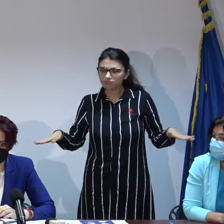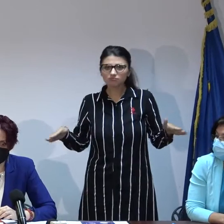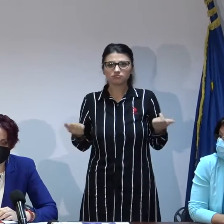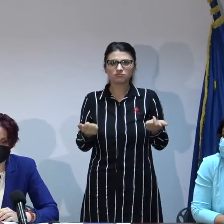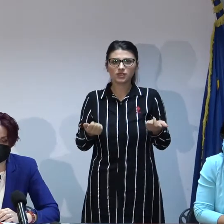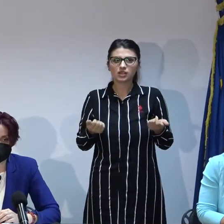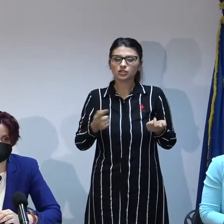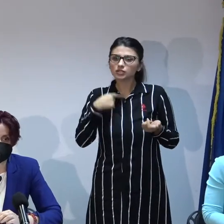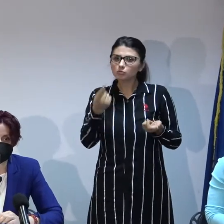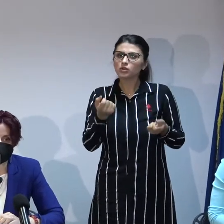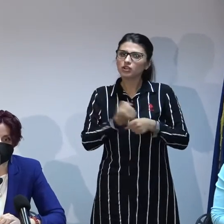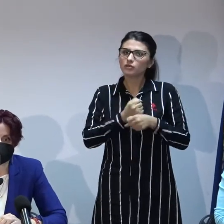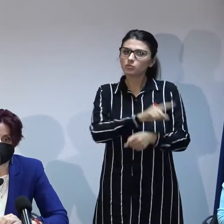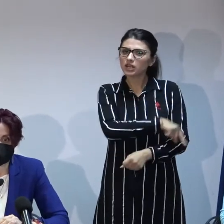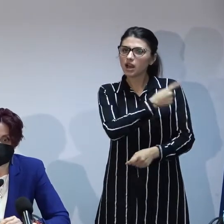linie